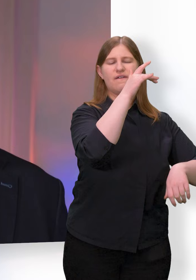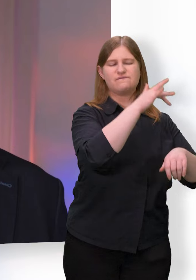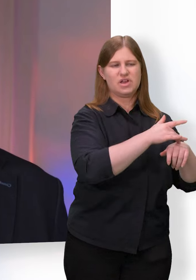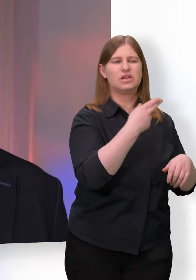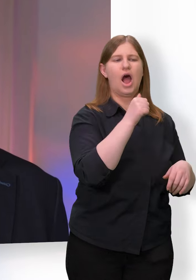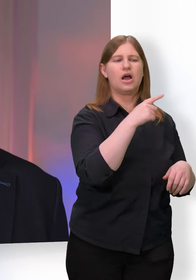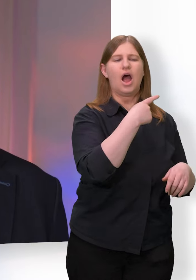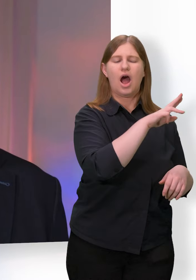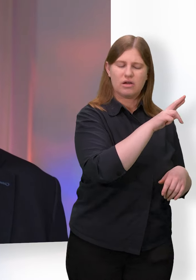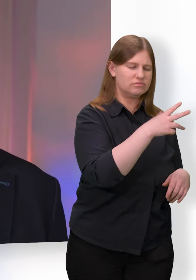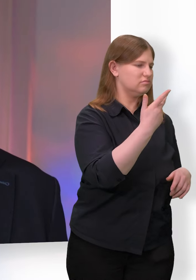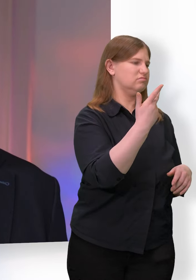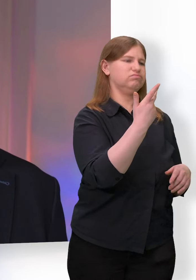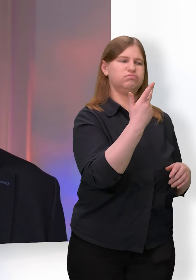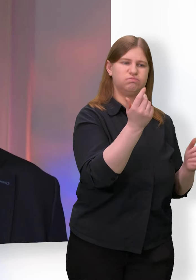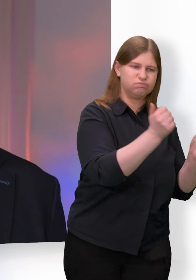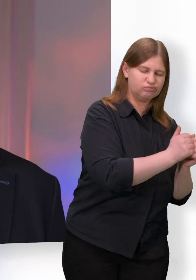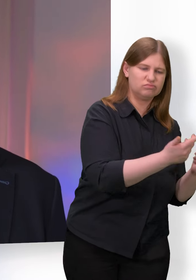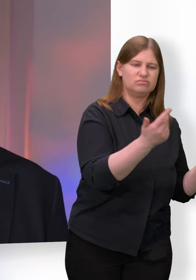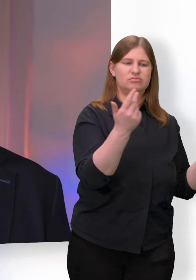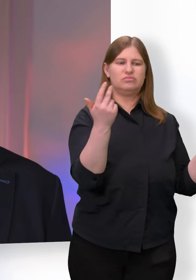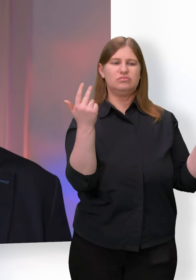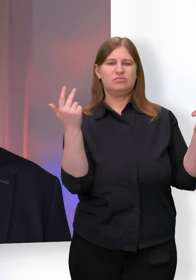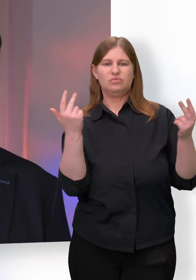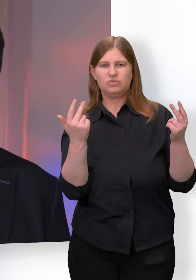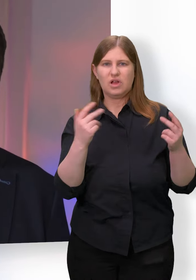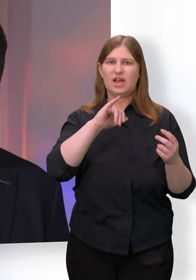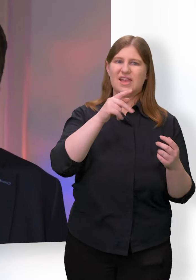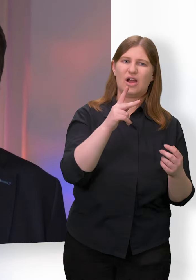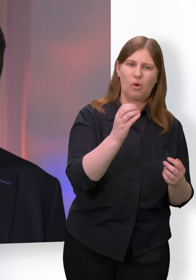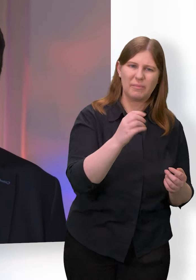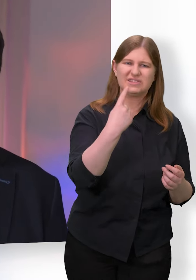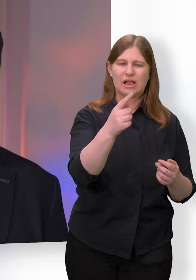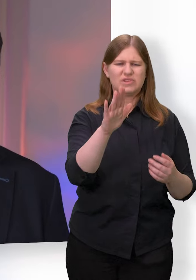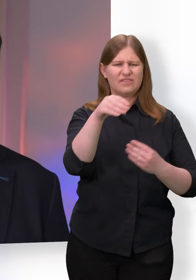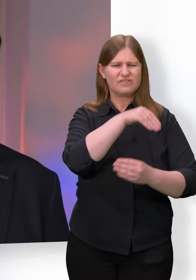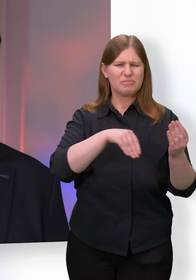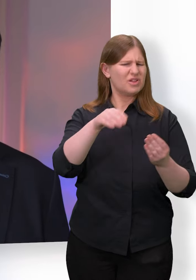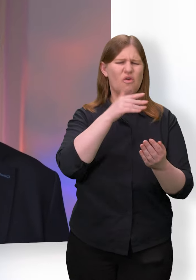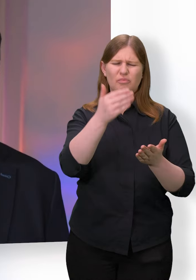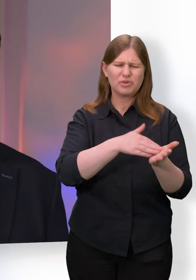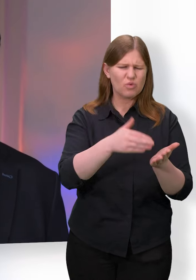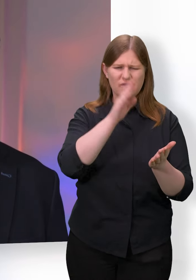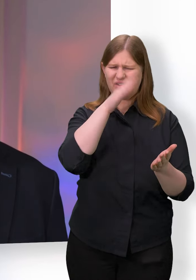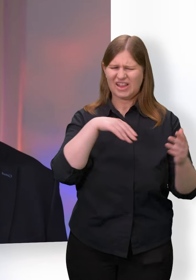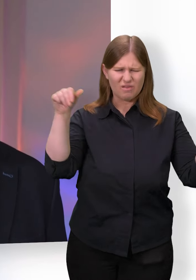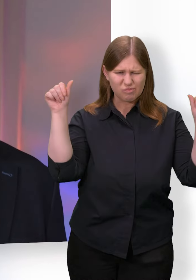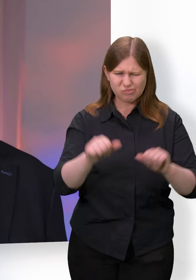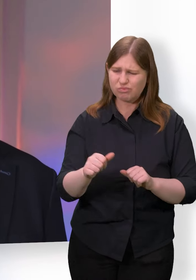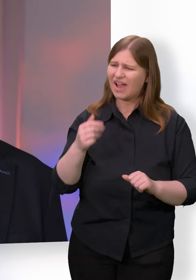wenn er seine Familie mehrmals betrügt und ein schlechter Vater ist. Kein Volk Israel, das oft eigene